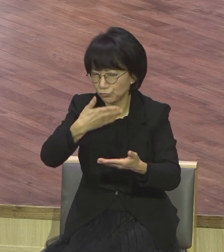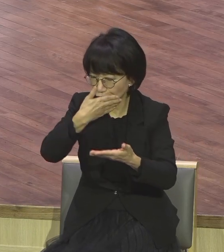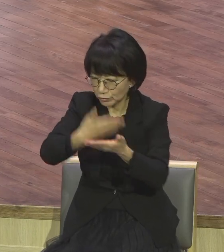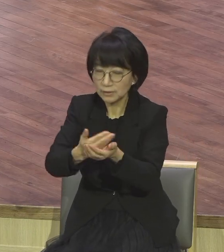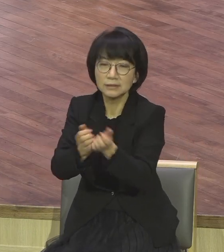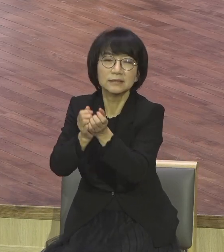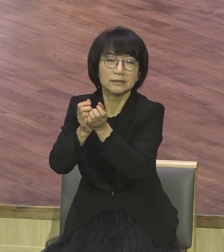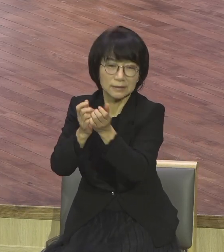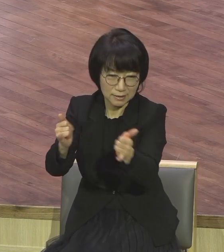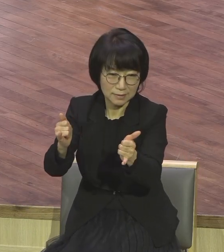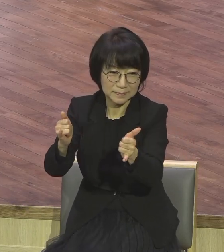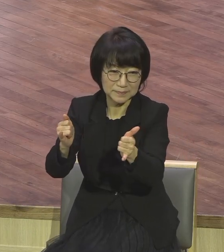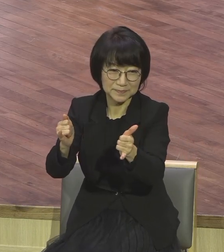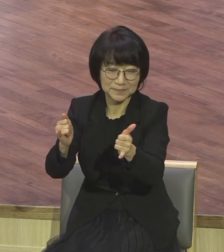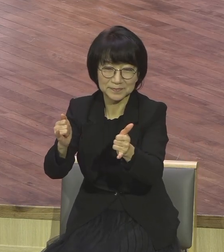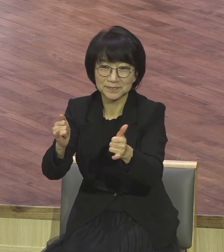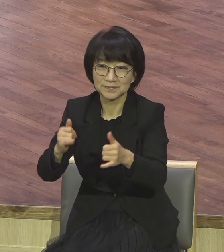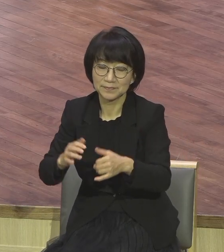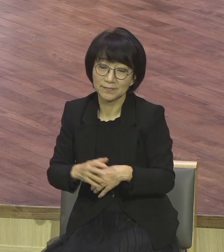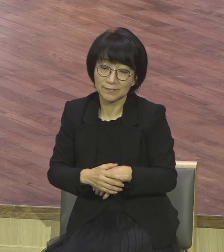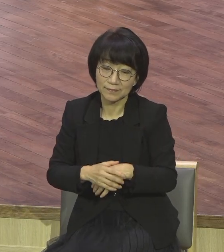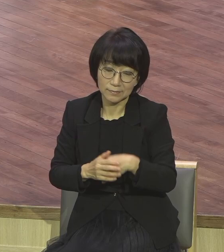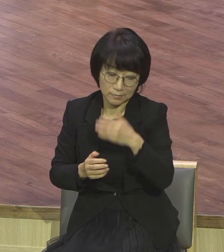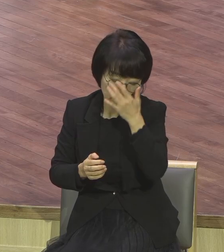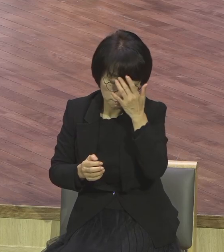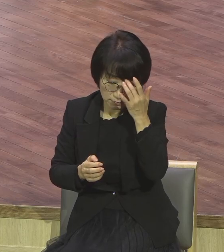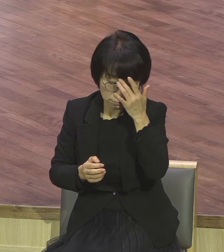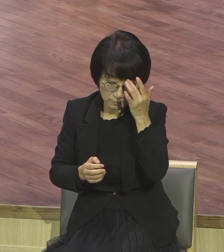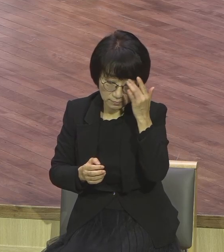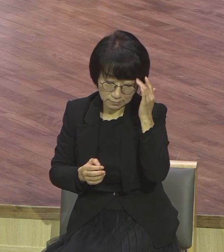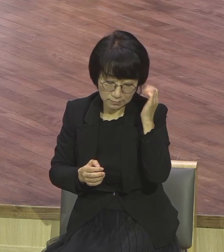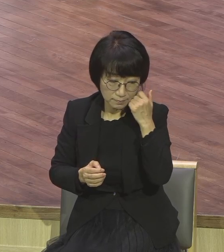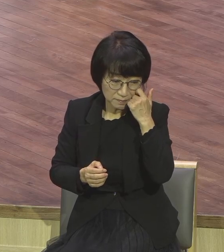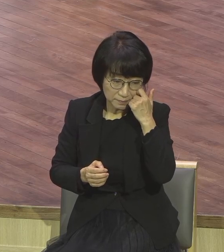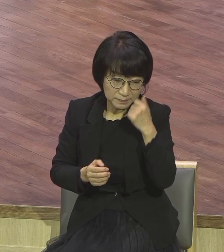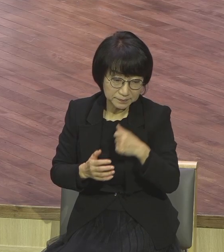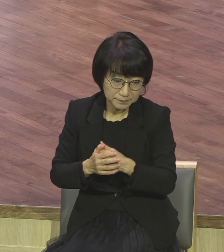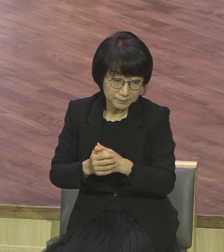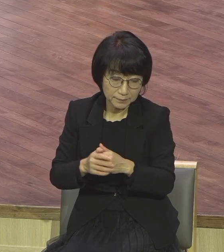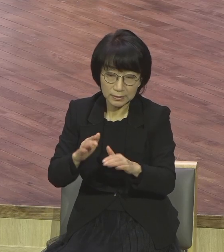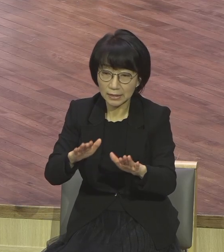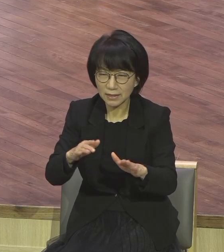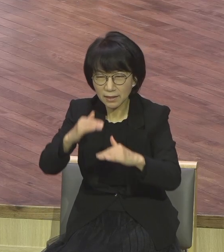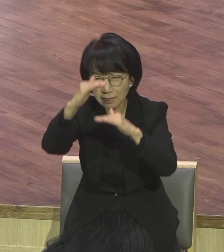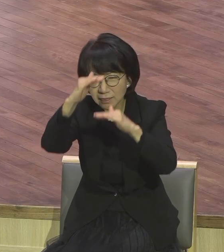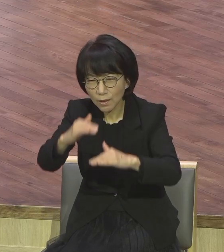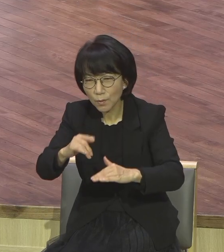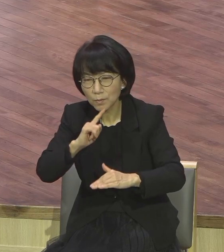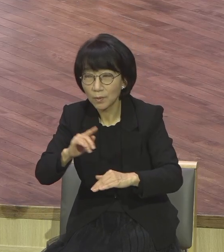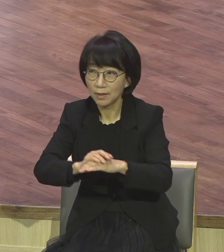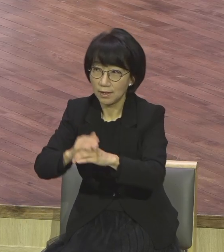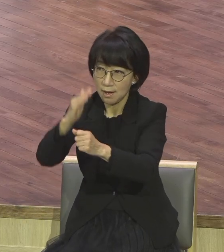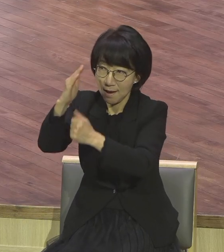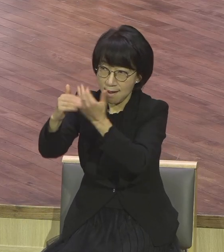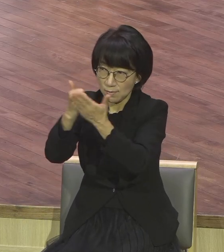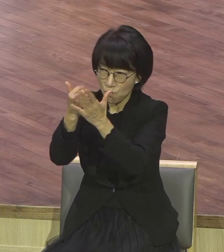이 비호의 핵심이 뭐냐 하나님을 절대적으로 신뢰하라는 말씀이에요